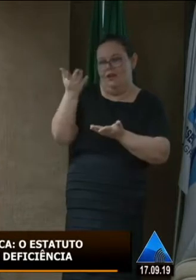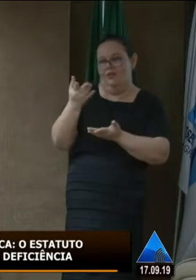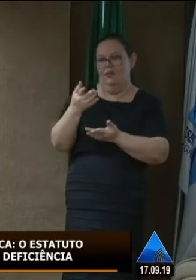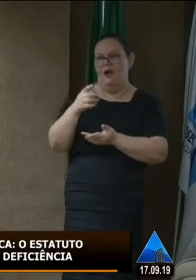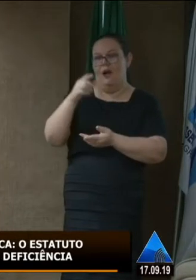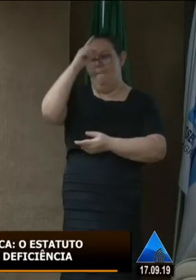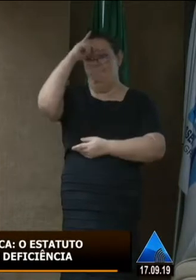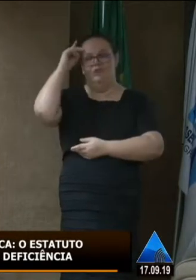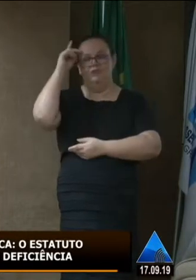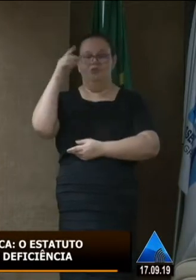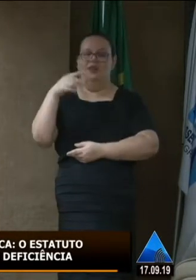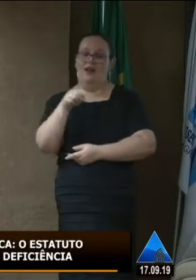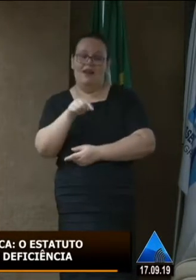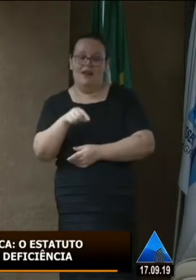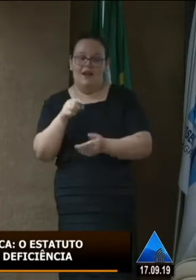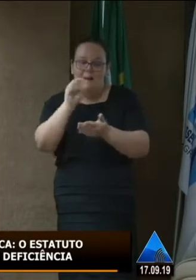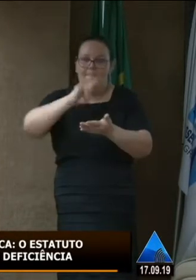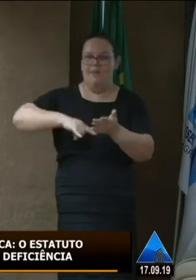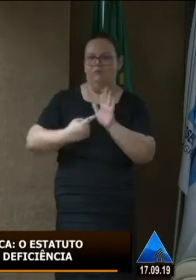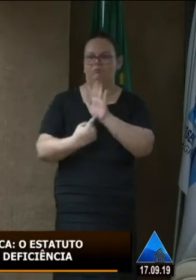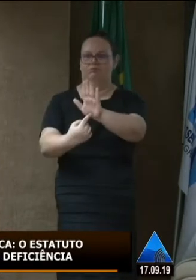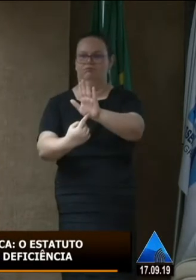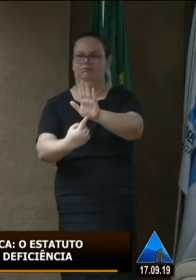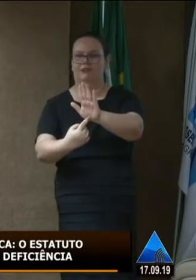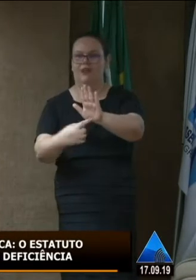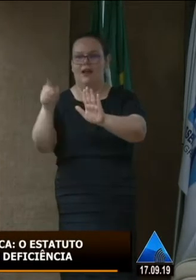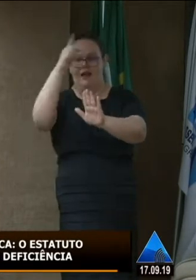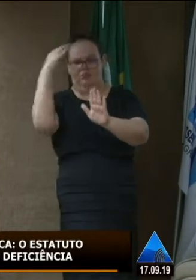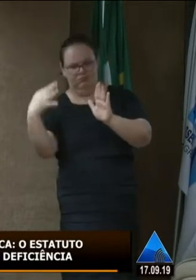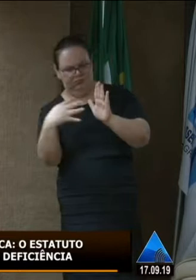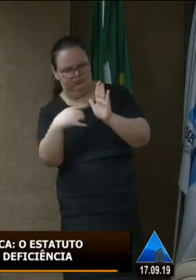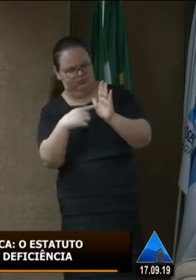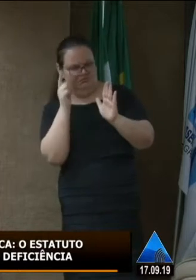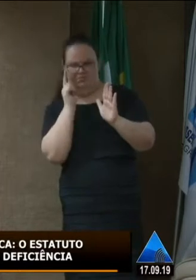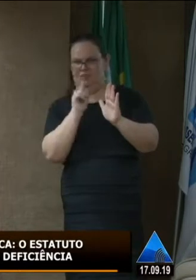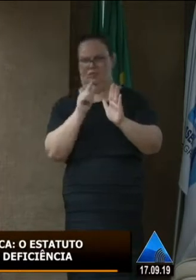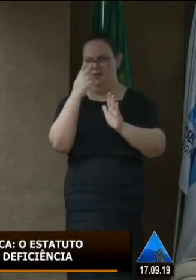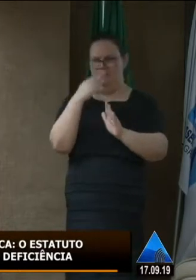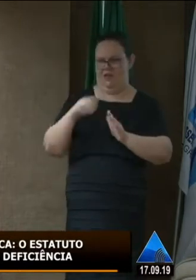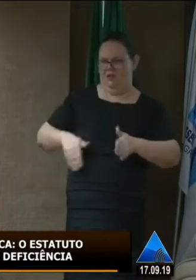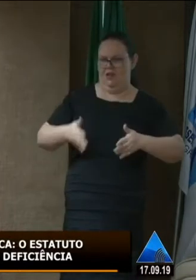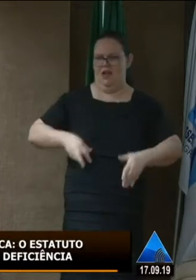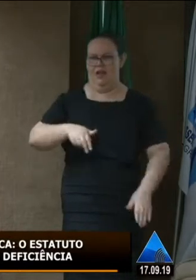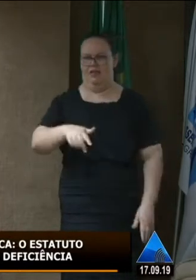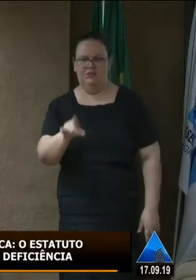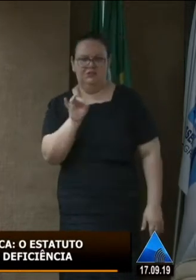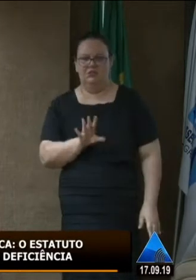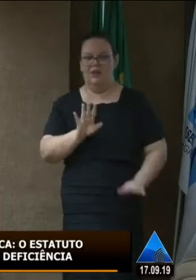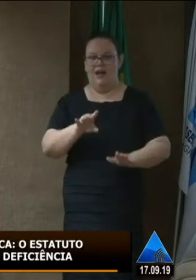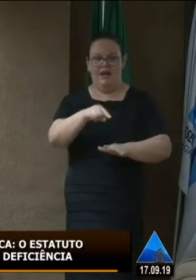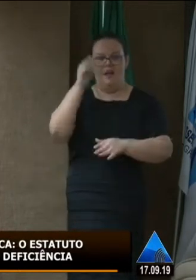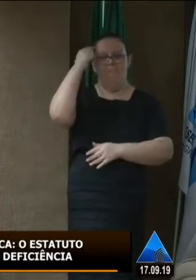laudo, dizendo que ela tem uma baixa visão, tem uma visão subnormal, e a pessoa acha que porque ela está andando e está vindo ali sozinha, ela não tem